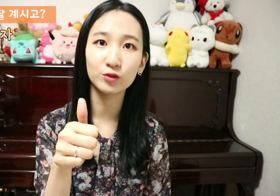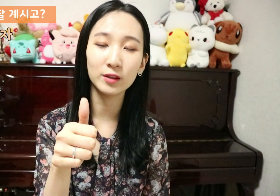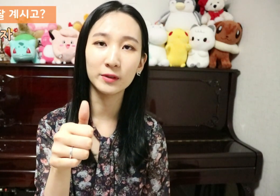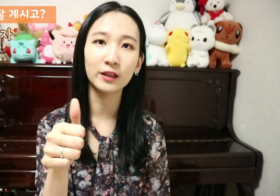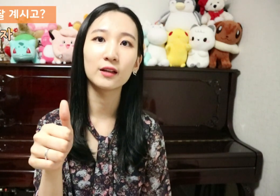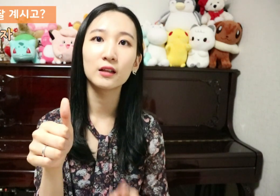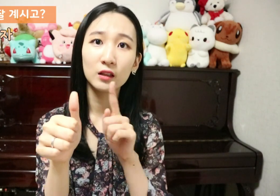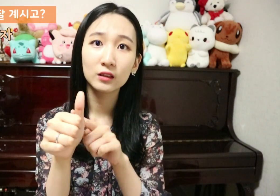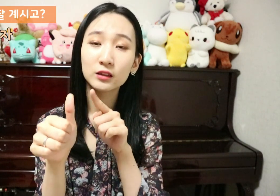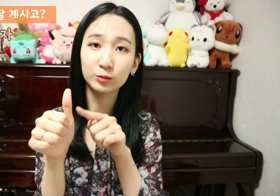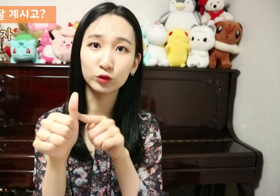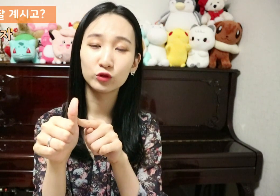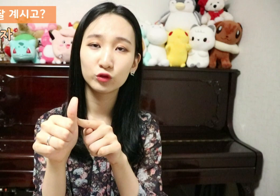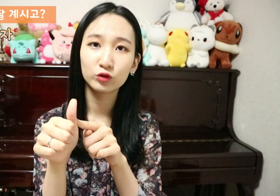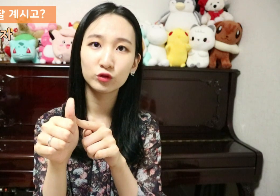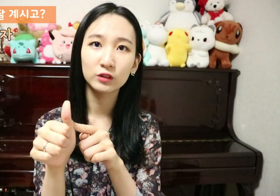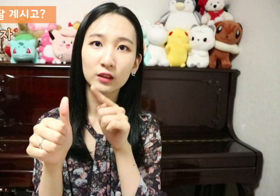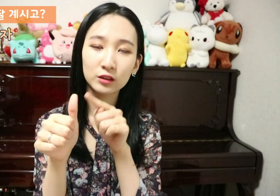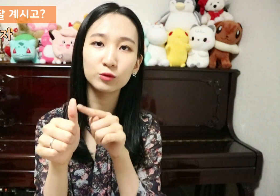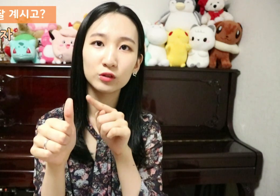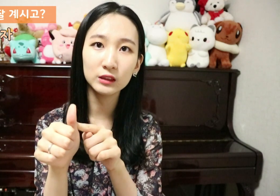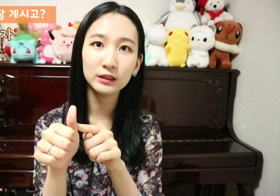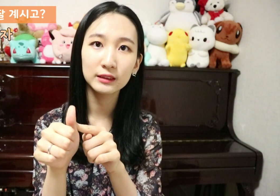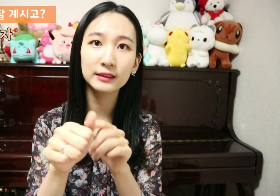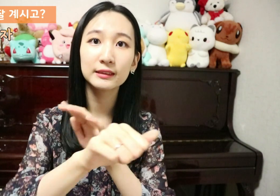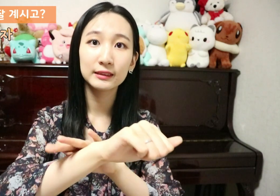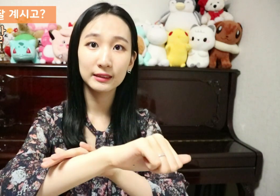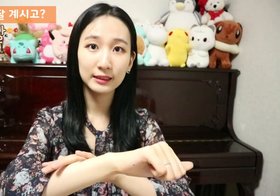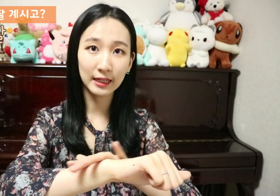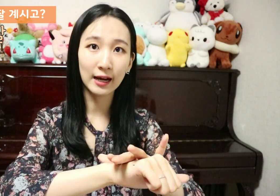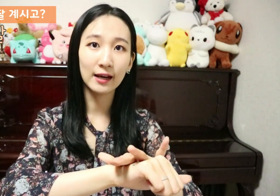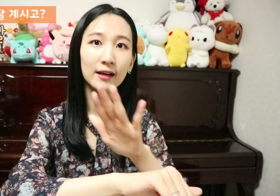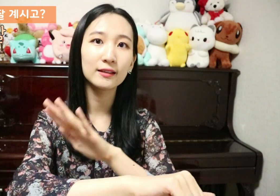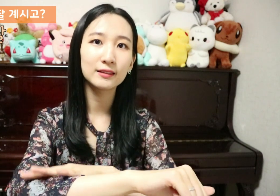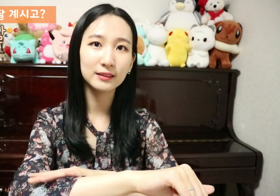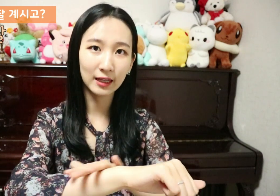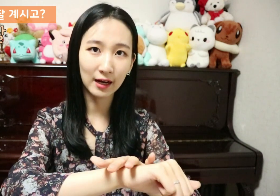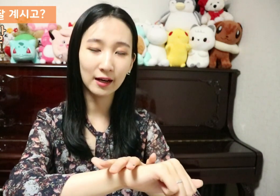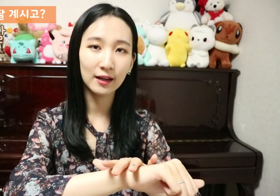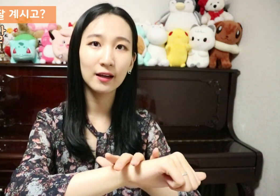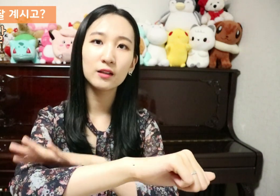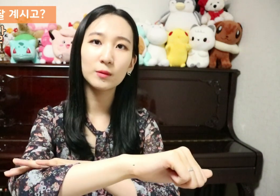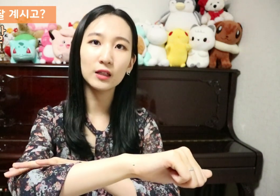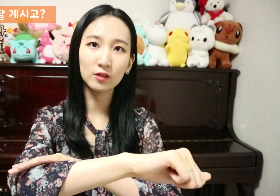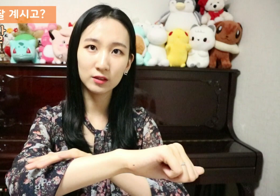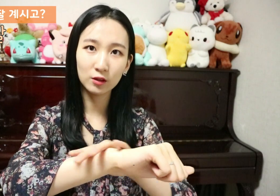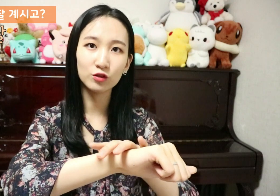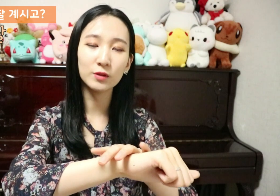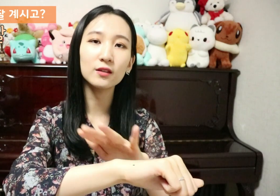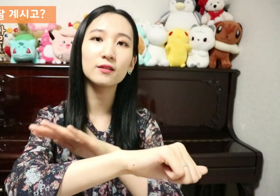수아입니다 그분 그분은 잘 팔을 이렇게 쓸어주면